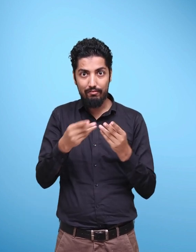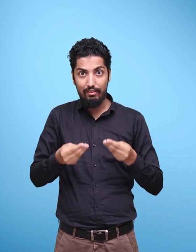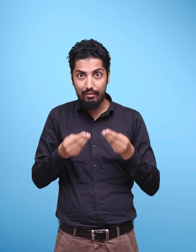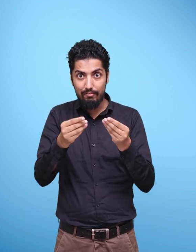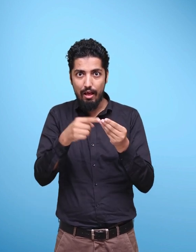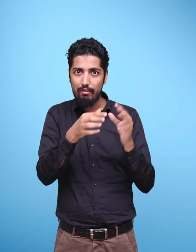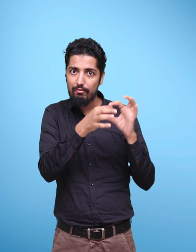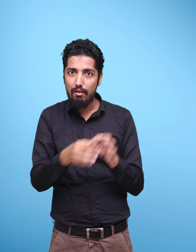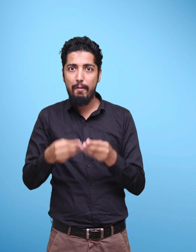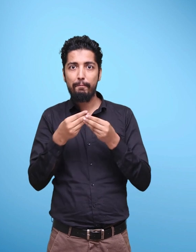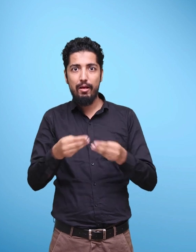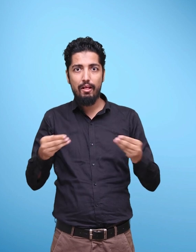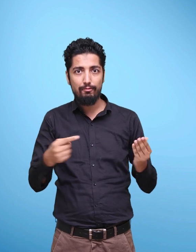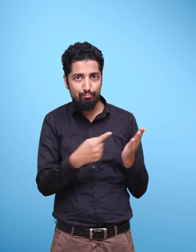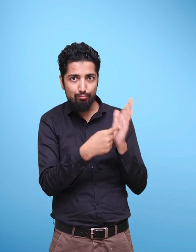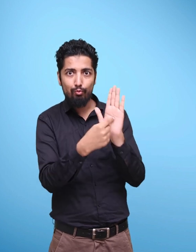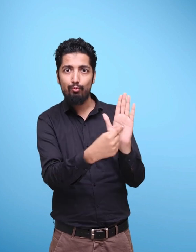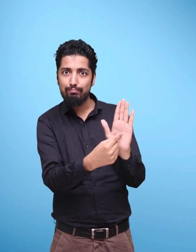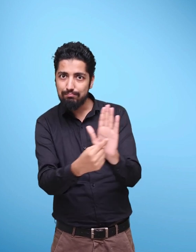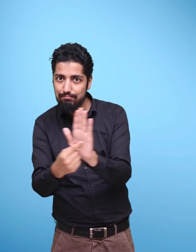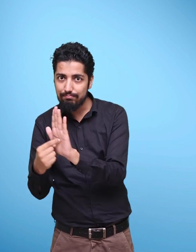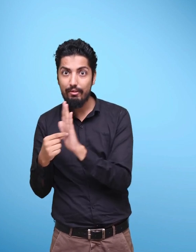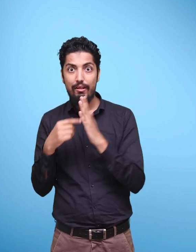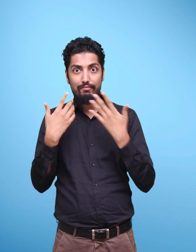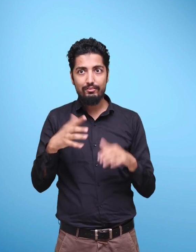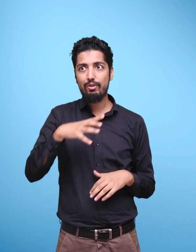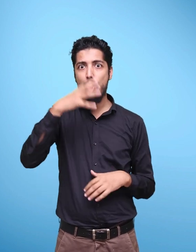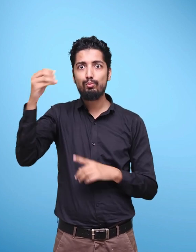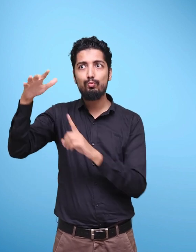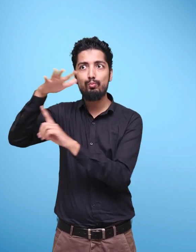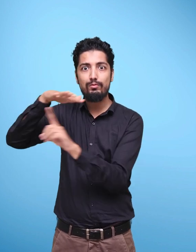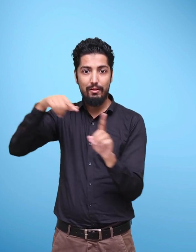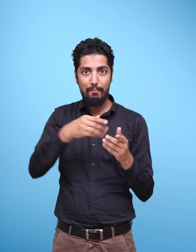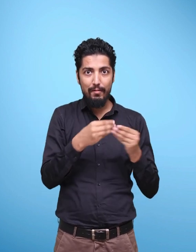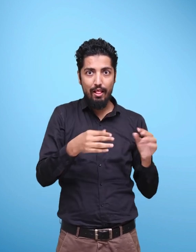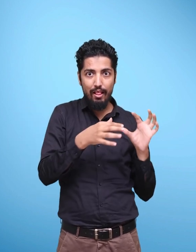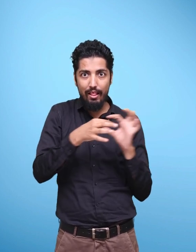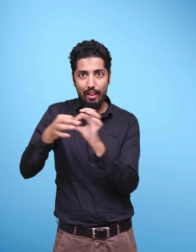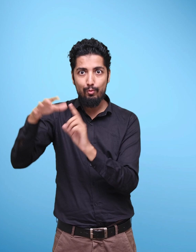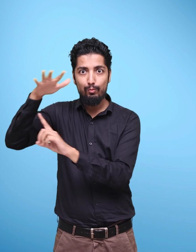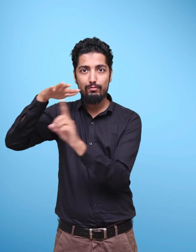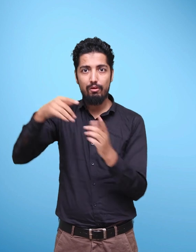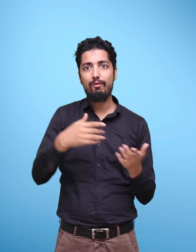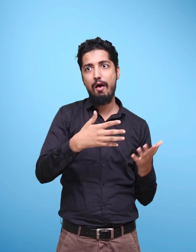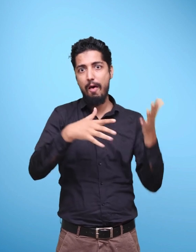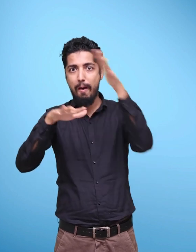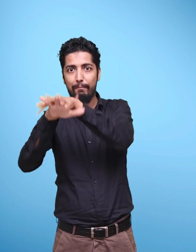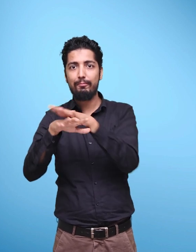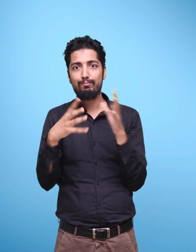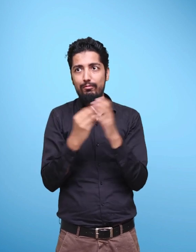of relevant learning teaching material depending on the context and the cognitive appropriateness of